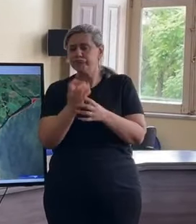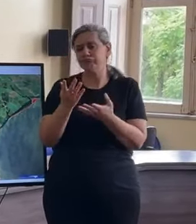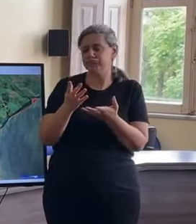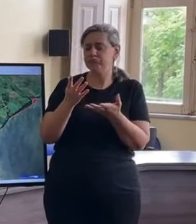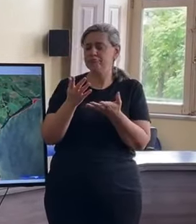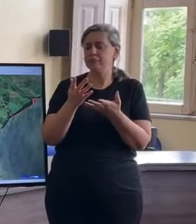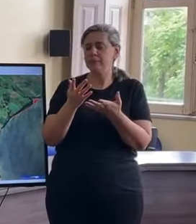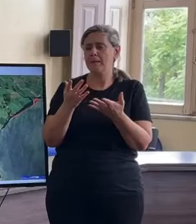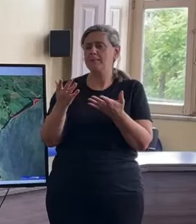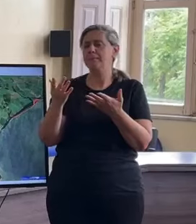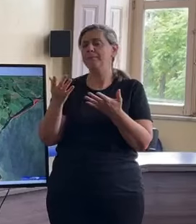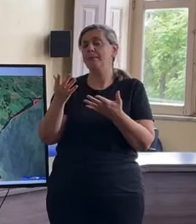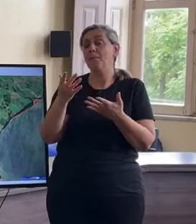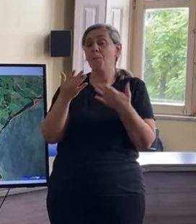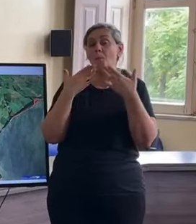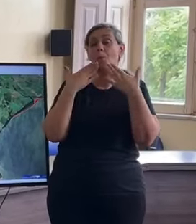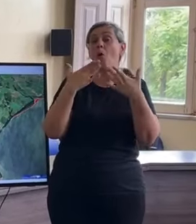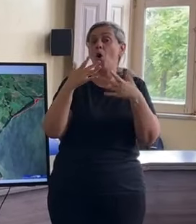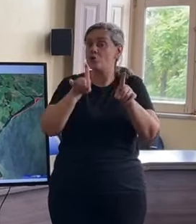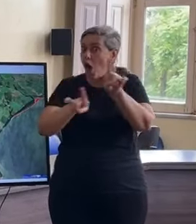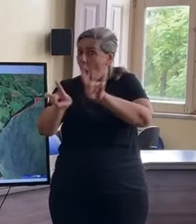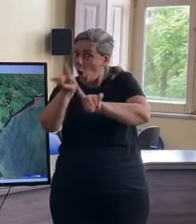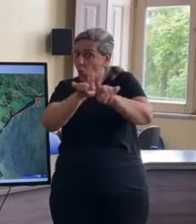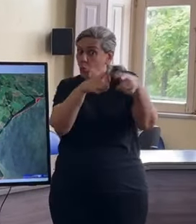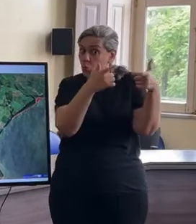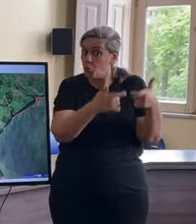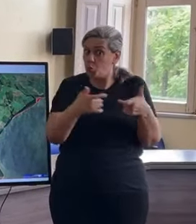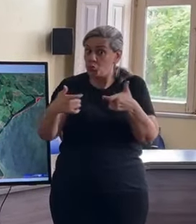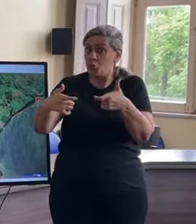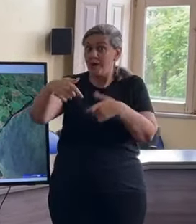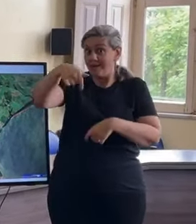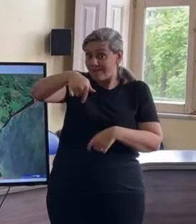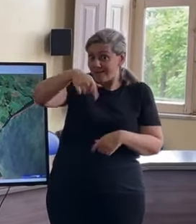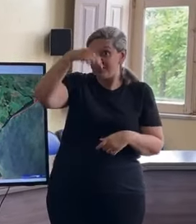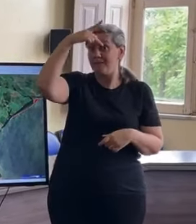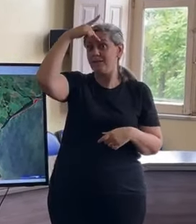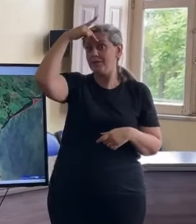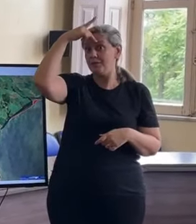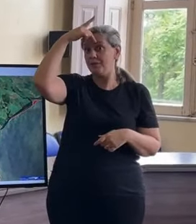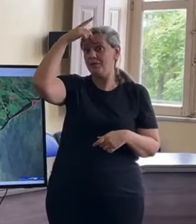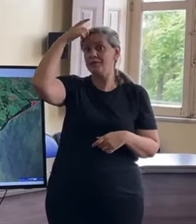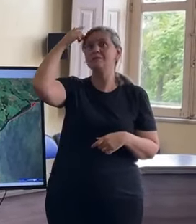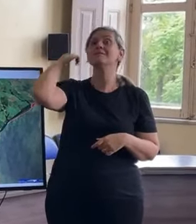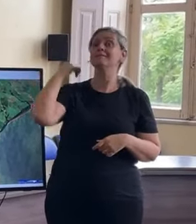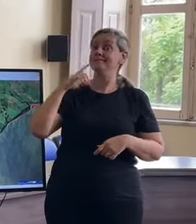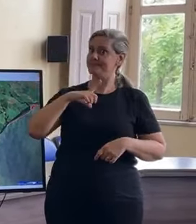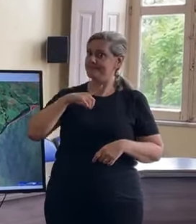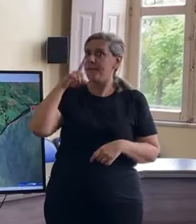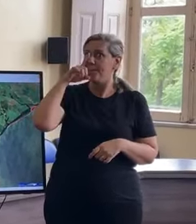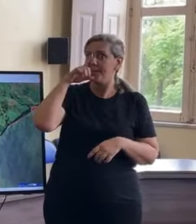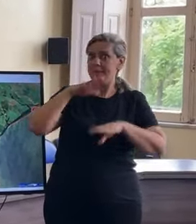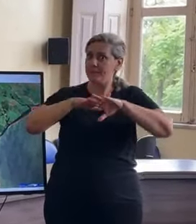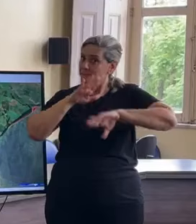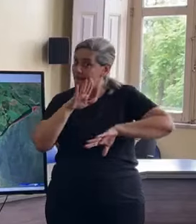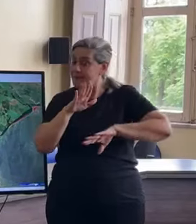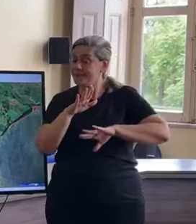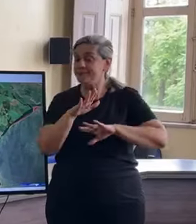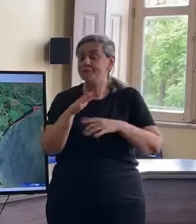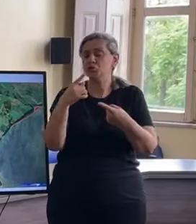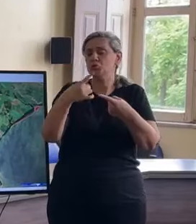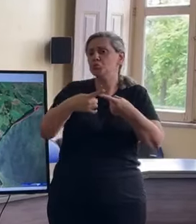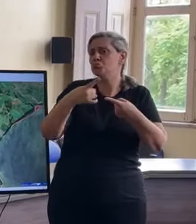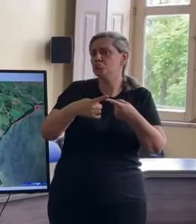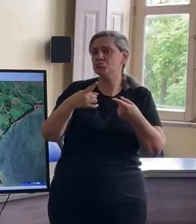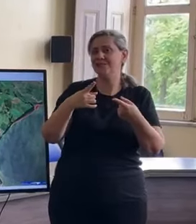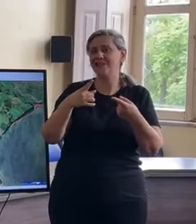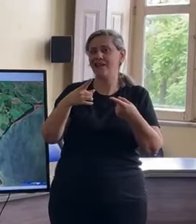nos indicam regiões da cidade que têm mais risco por conta não só